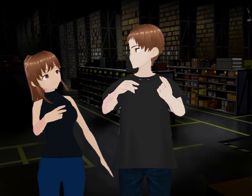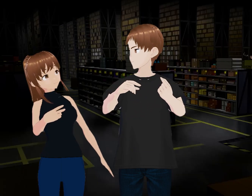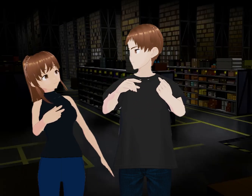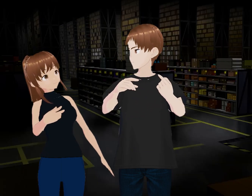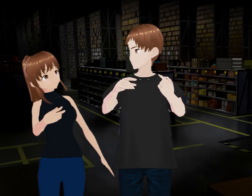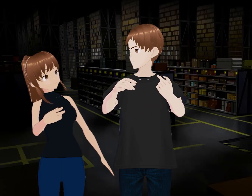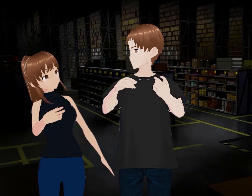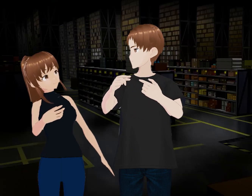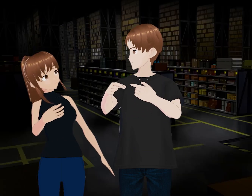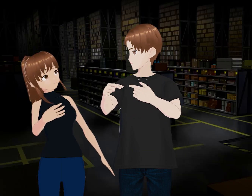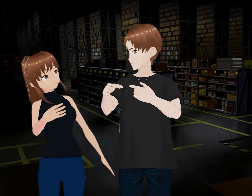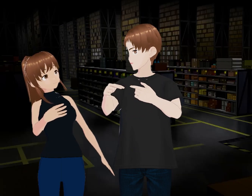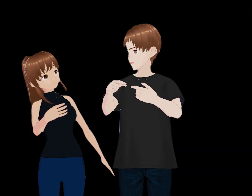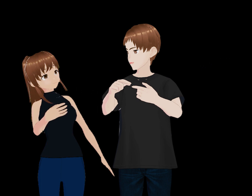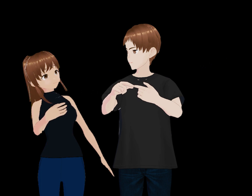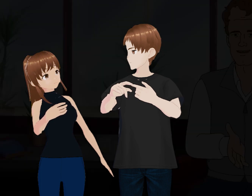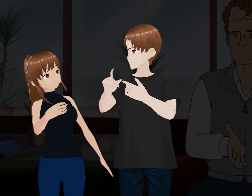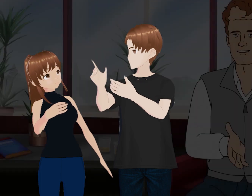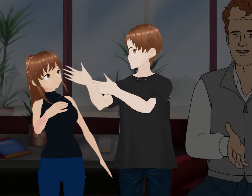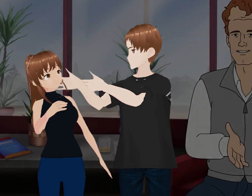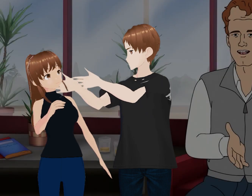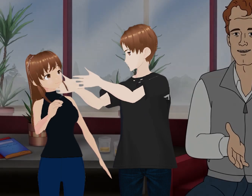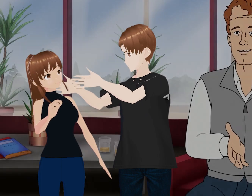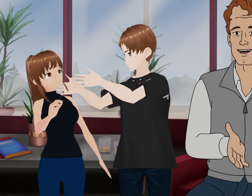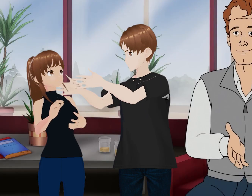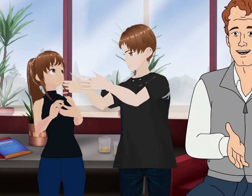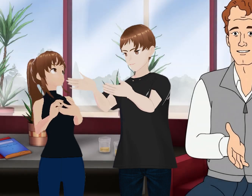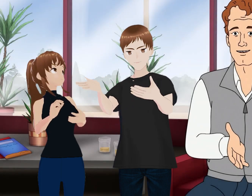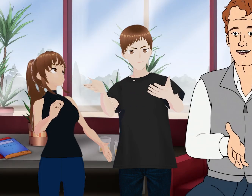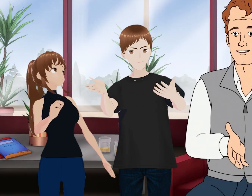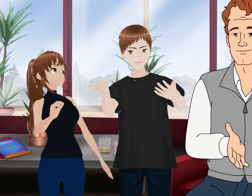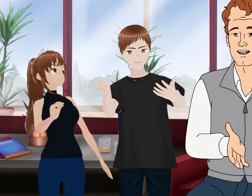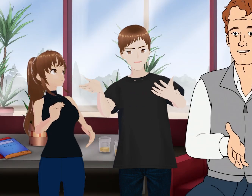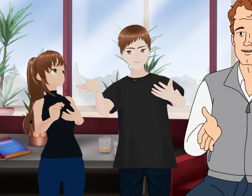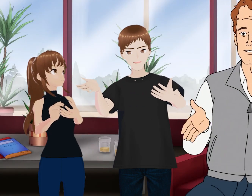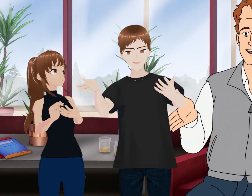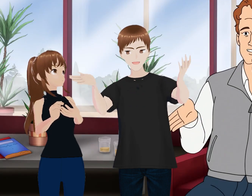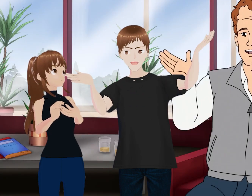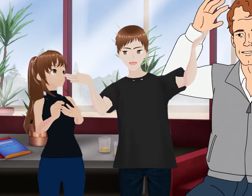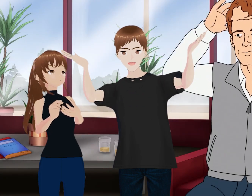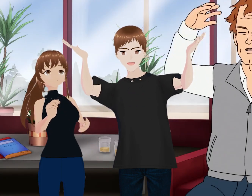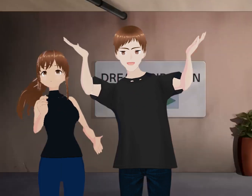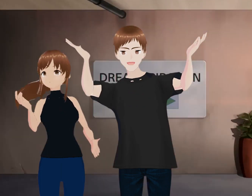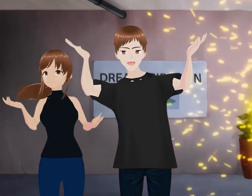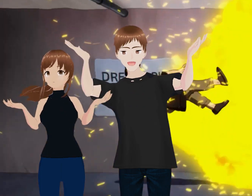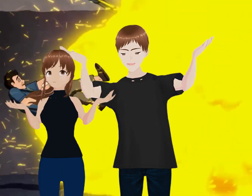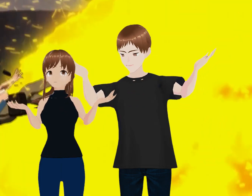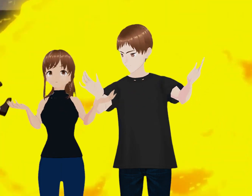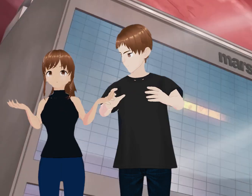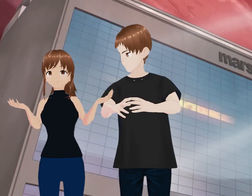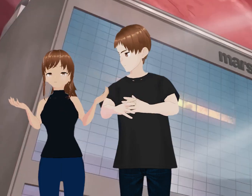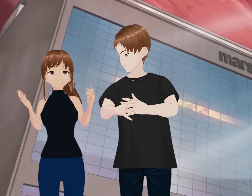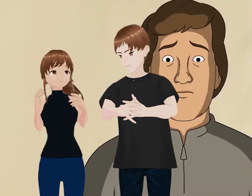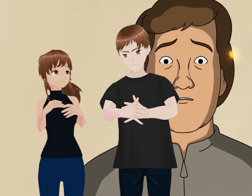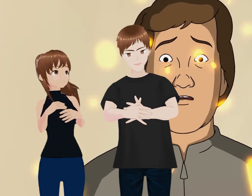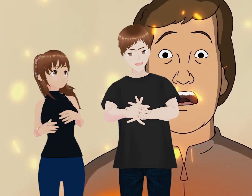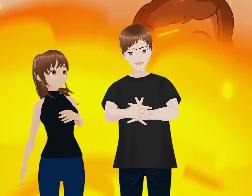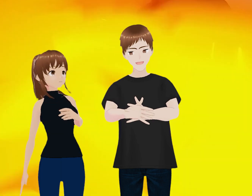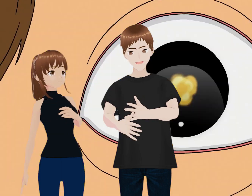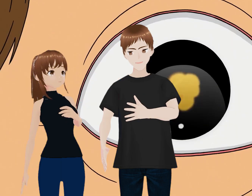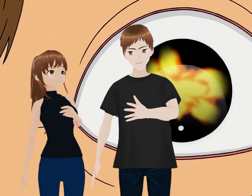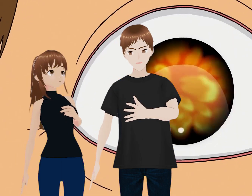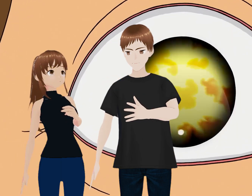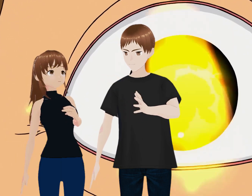Pero, de repente, descongelan a alguien y a ese le van a dar tu trabajo. Entonces, ¿no eras necesario? Esas y más cuestiones